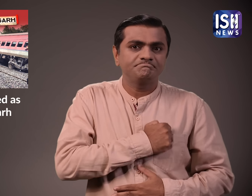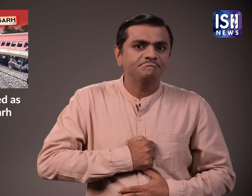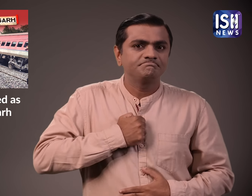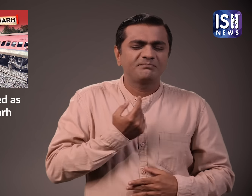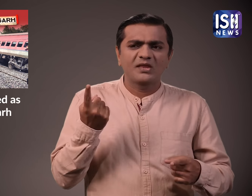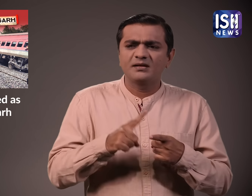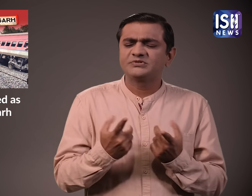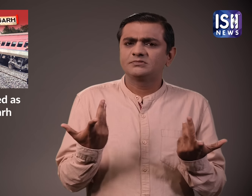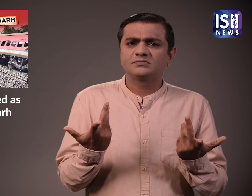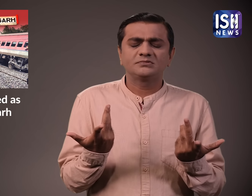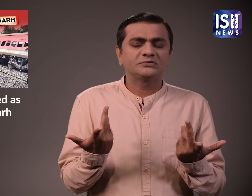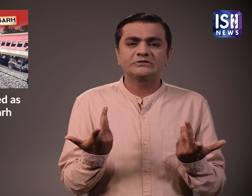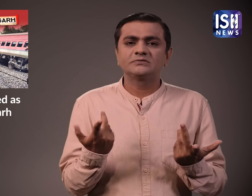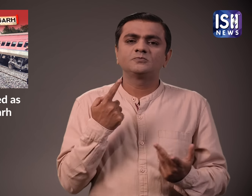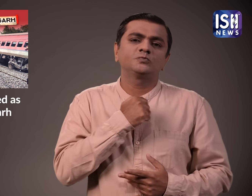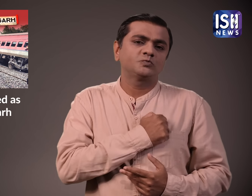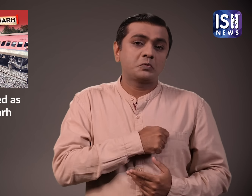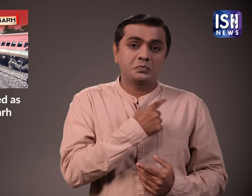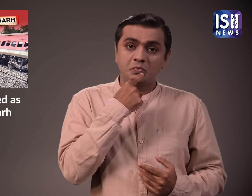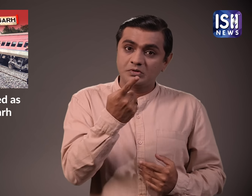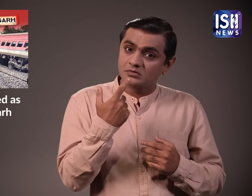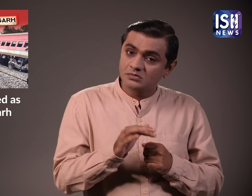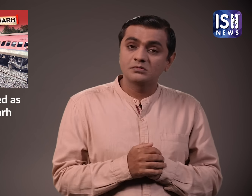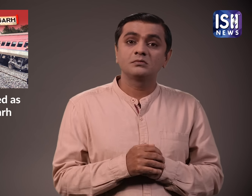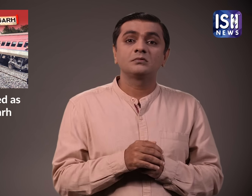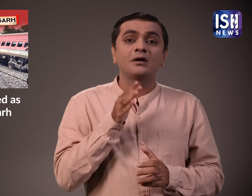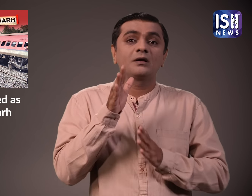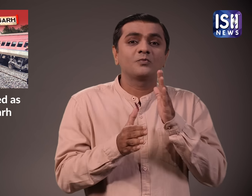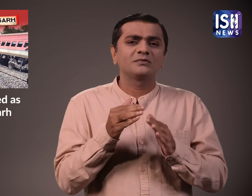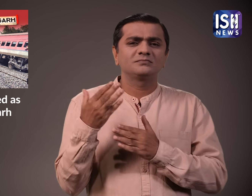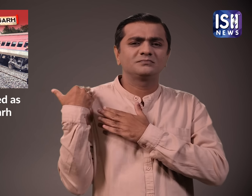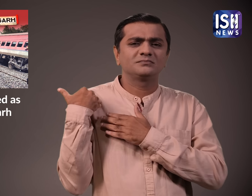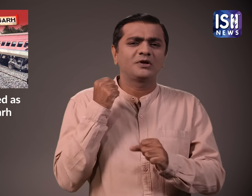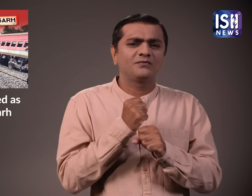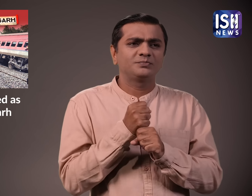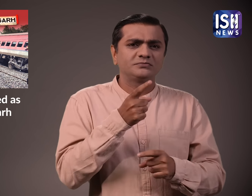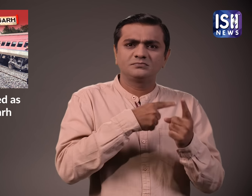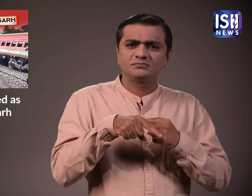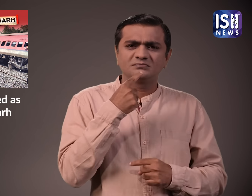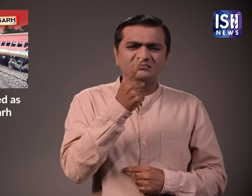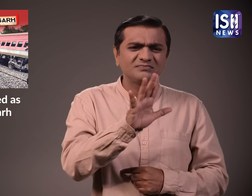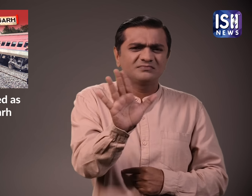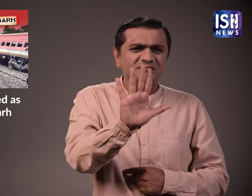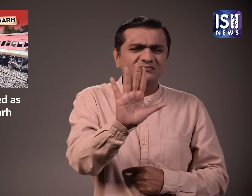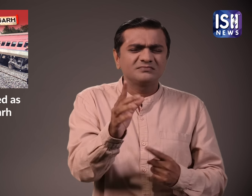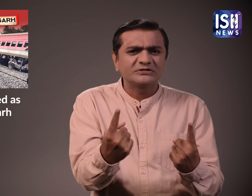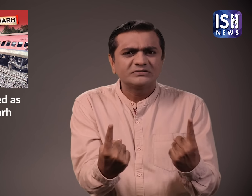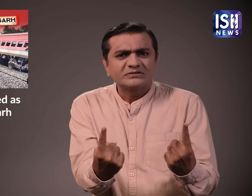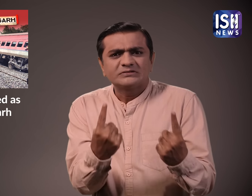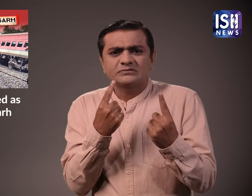जो कुछ हुआ उसके लिए मुझे सचमुच खेद है रेल मंत्रा ले ने कहा कि कारण जानने के लिए उच्च सर्य